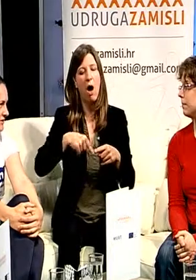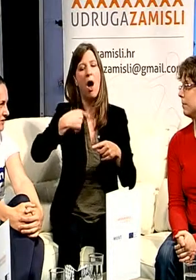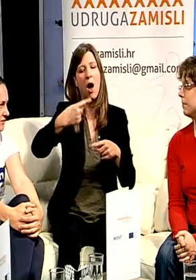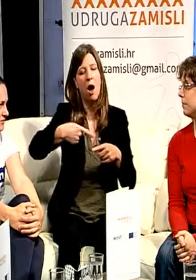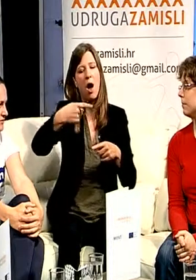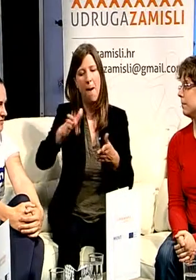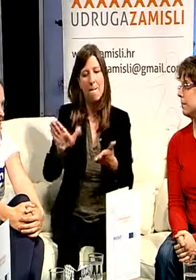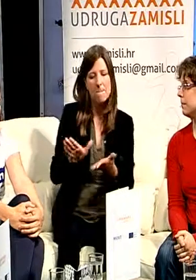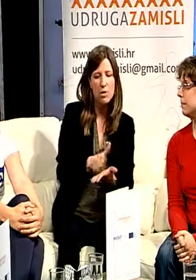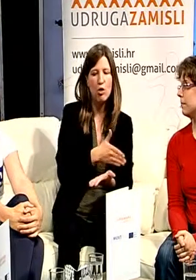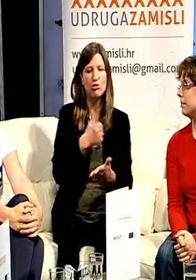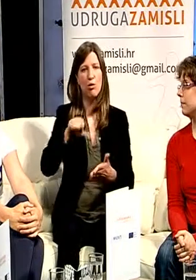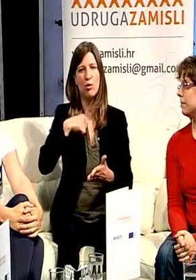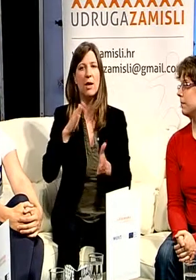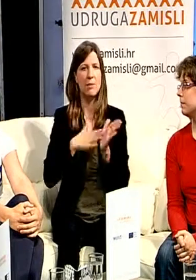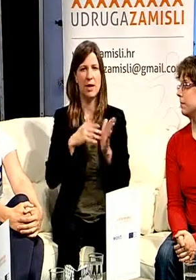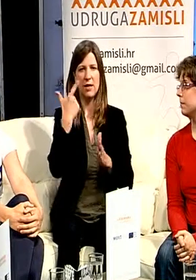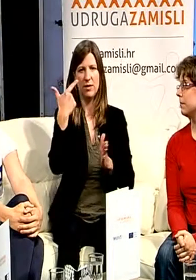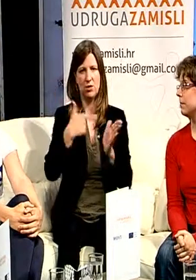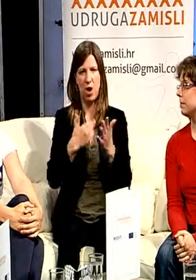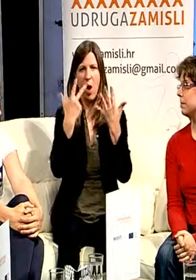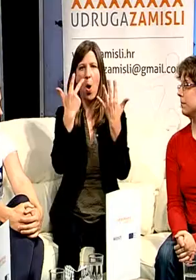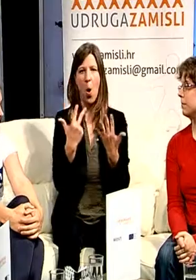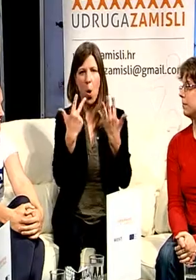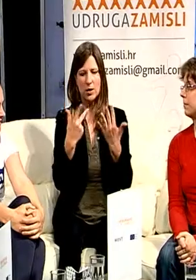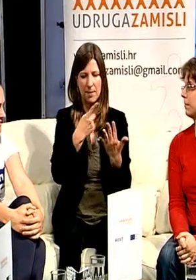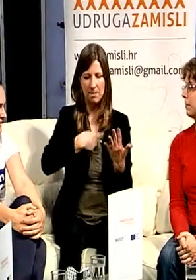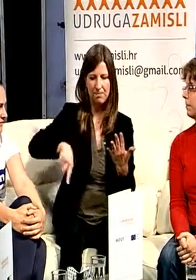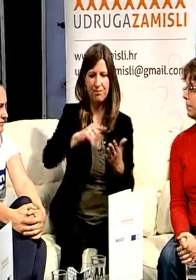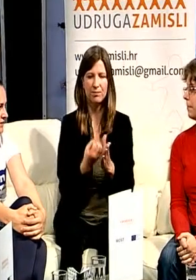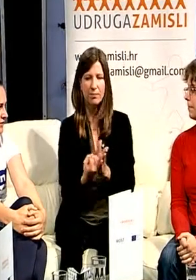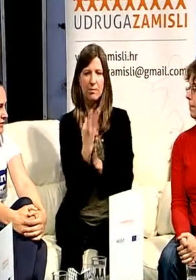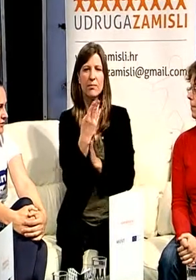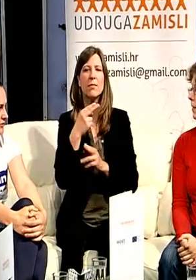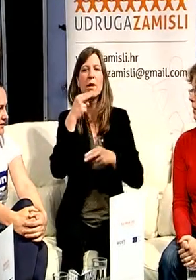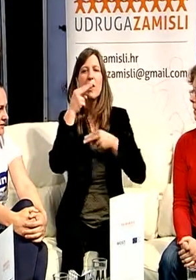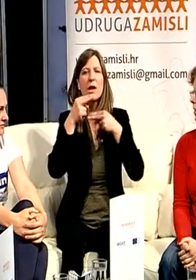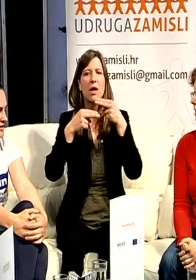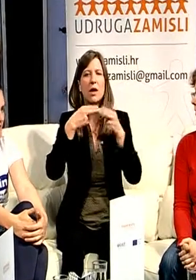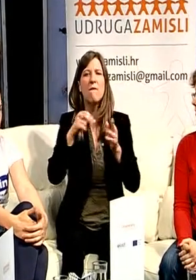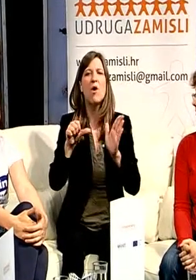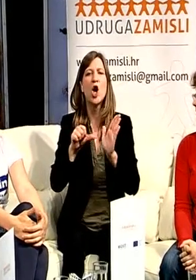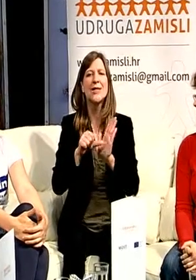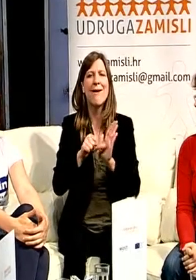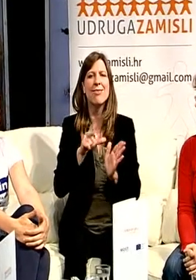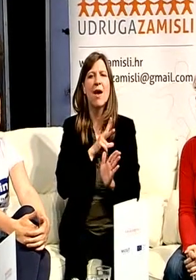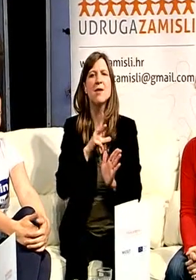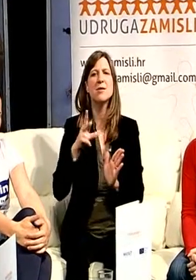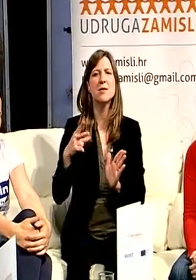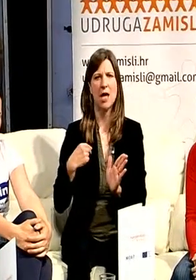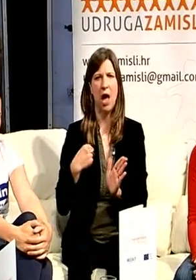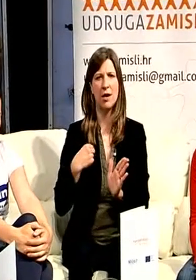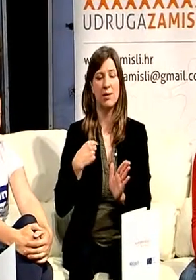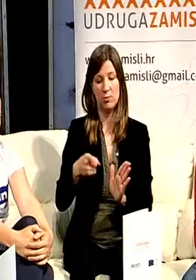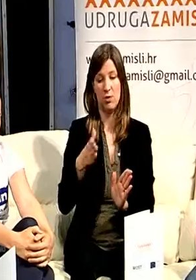godine, odnosno 2008. svi smo zajedno osnovali Infocenter za mlade Zagreb koji je naša zajednička aktivnost